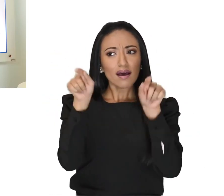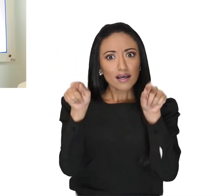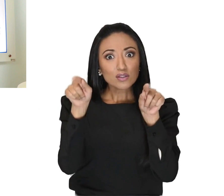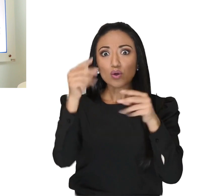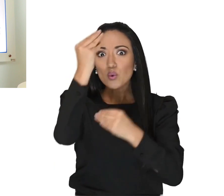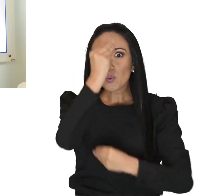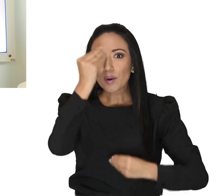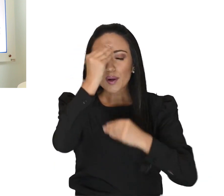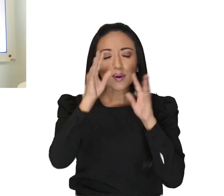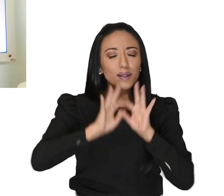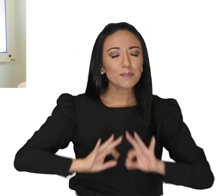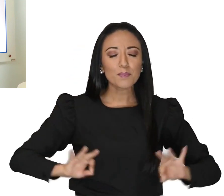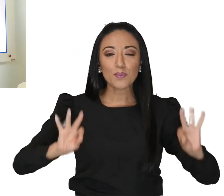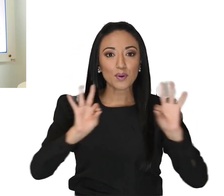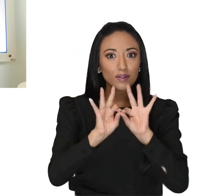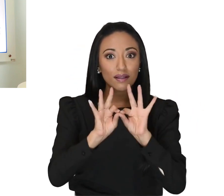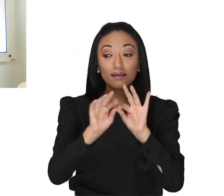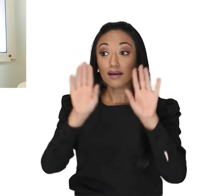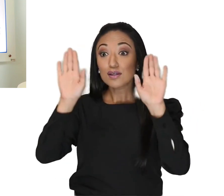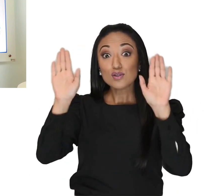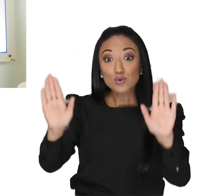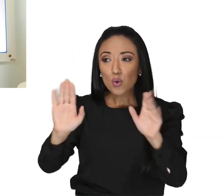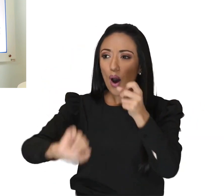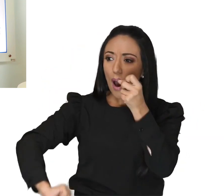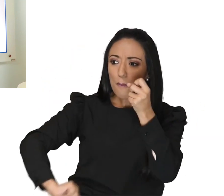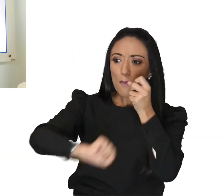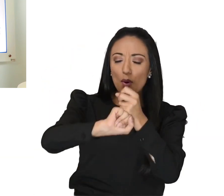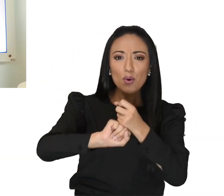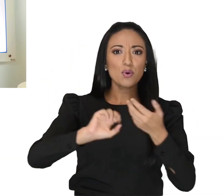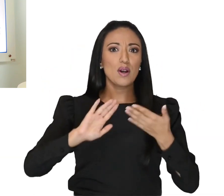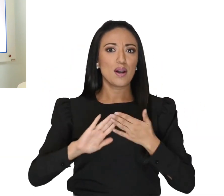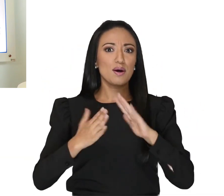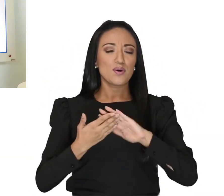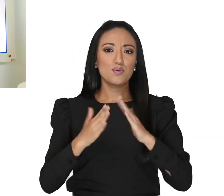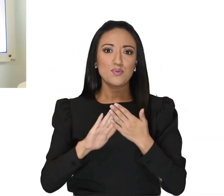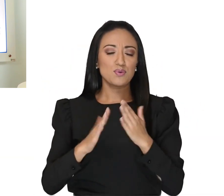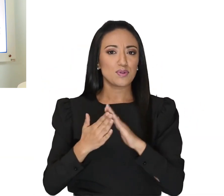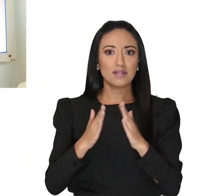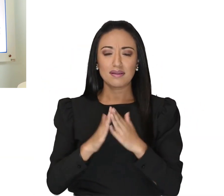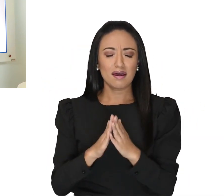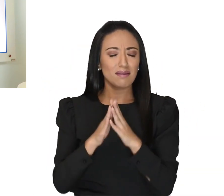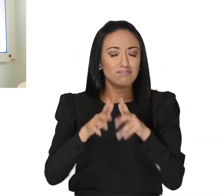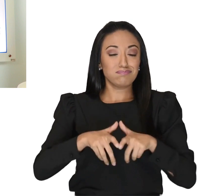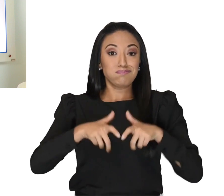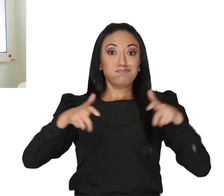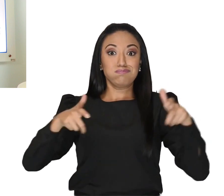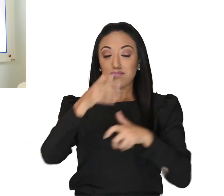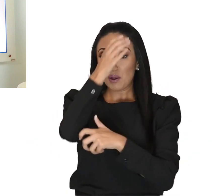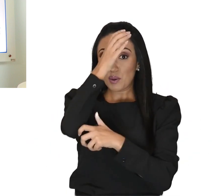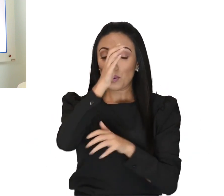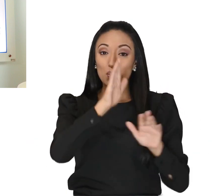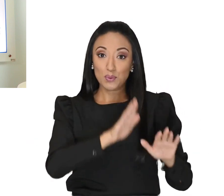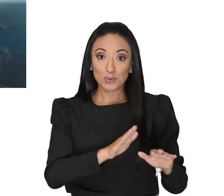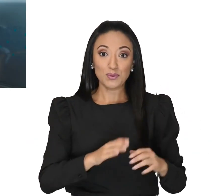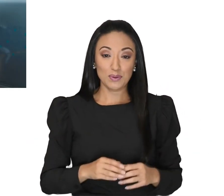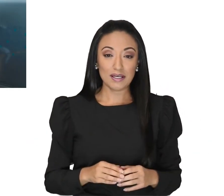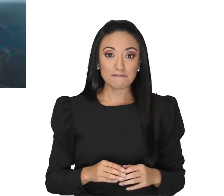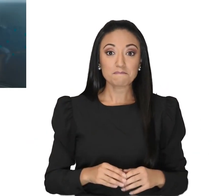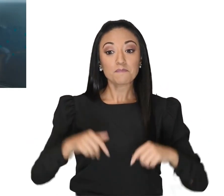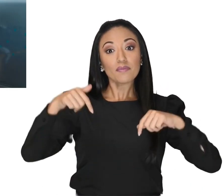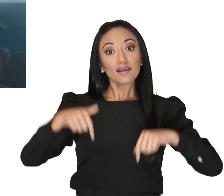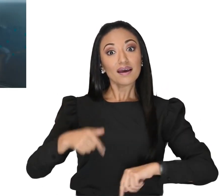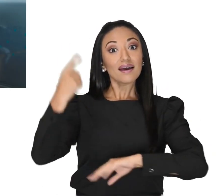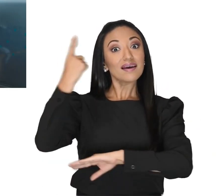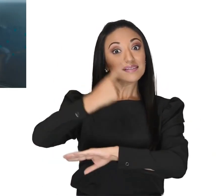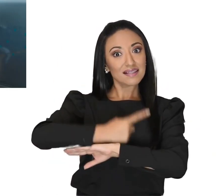celebramos la contribución única que cada persona aporta a la riqueza de nuestras comunidades. Este